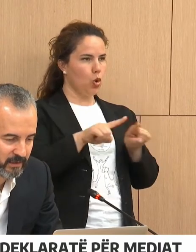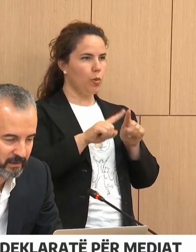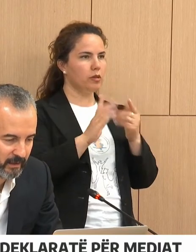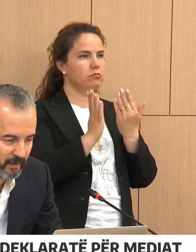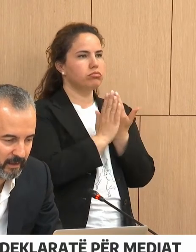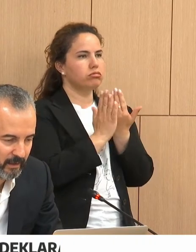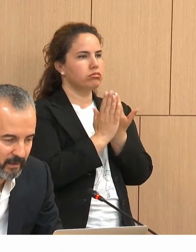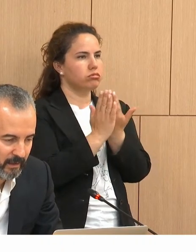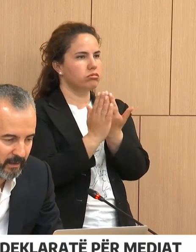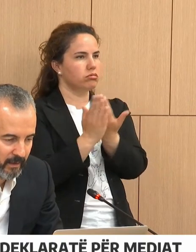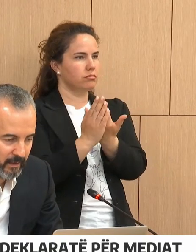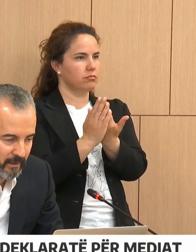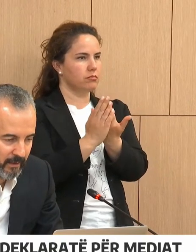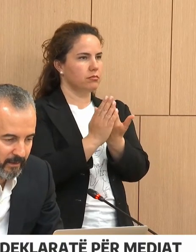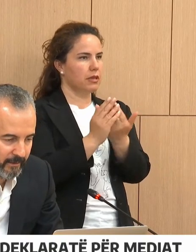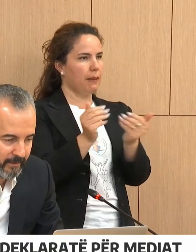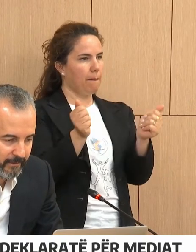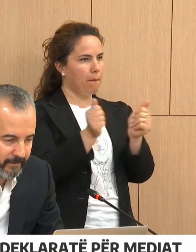proces.